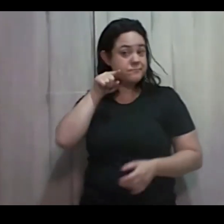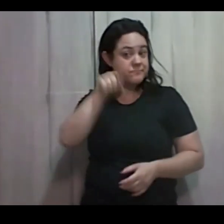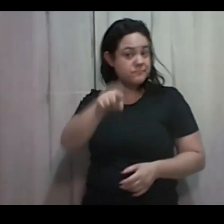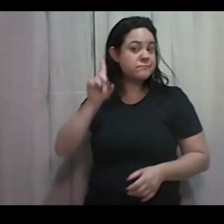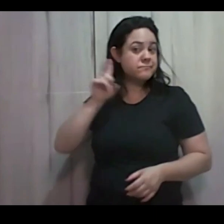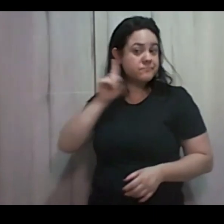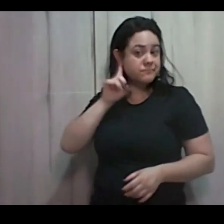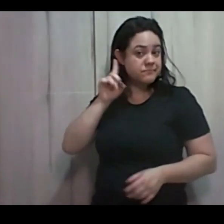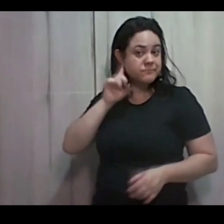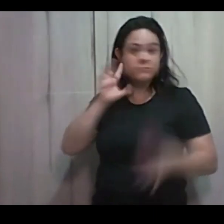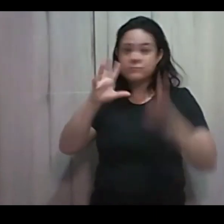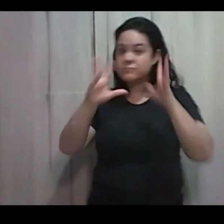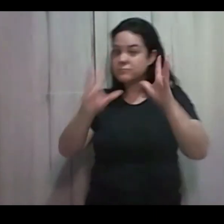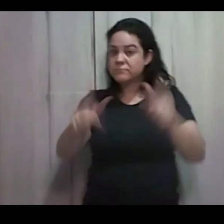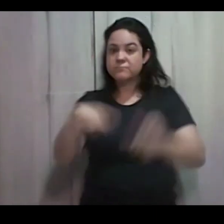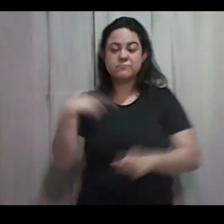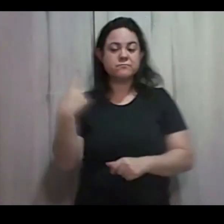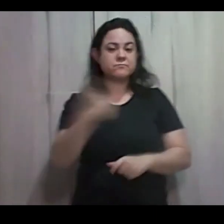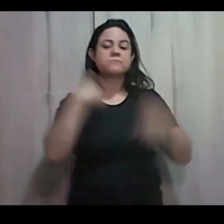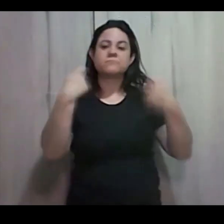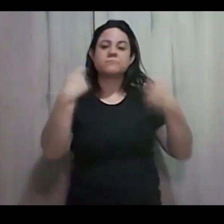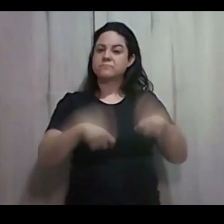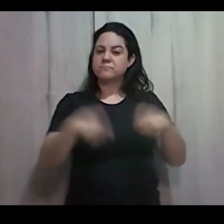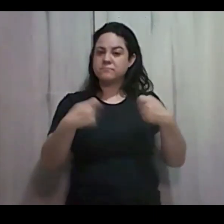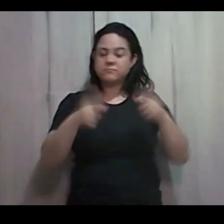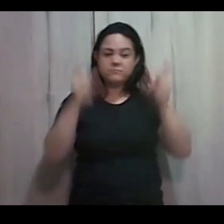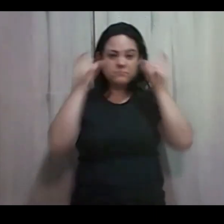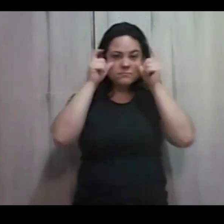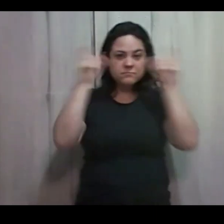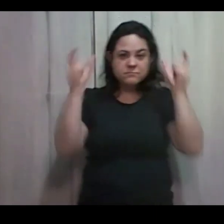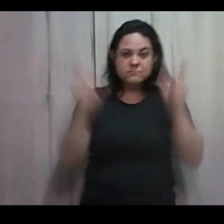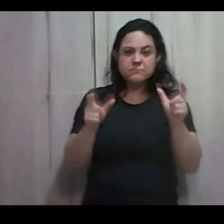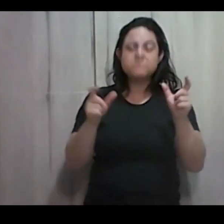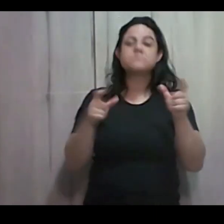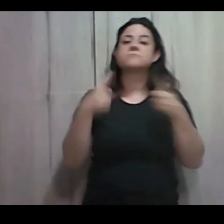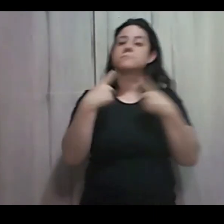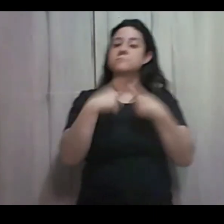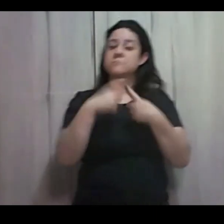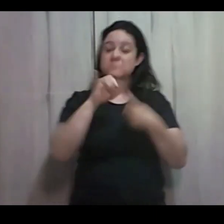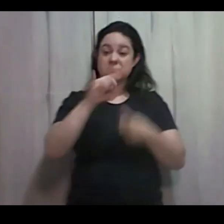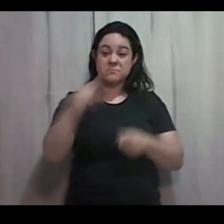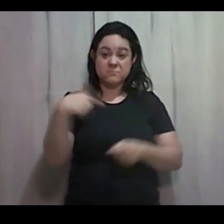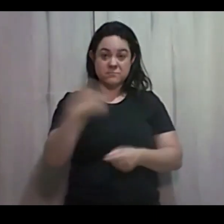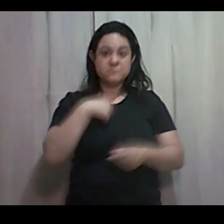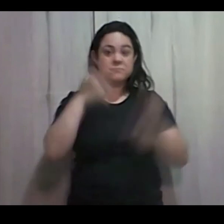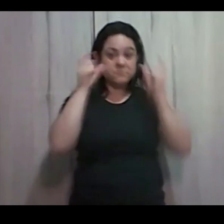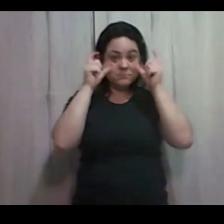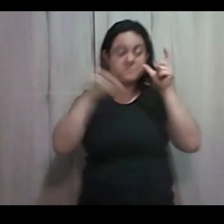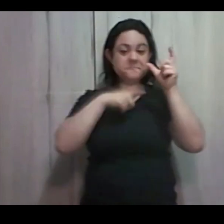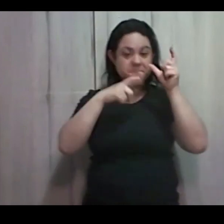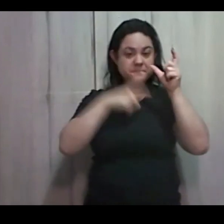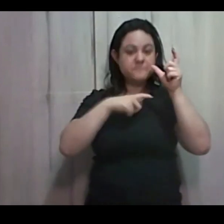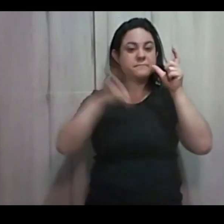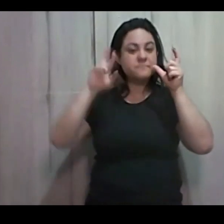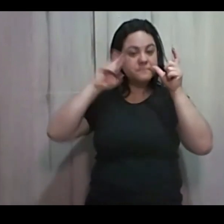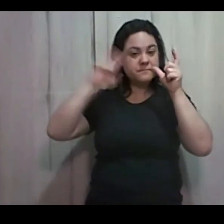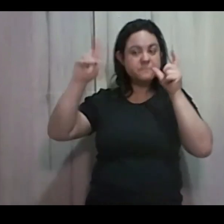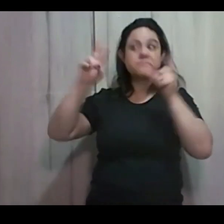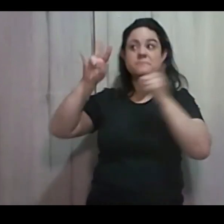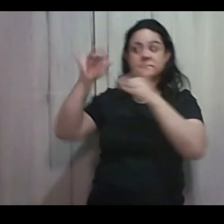nós Precisamos ficar atentos Porque se nós Ficarmos atentos O Senhor Vai nos ajudar A superar